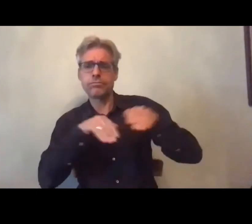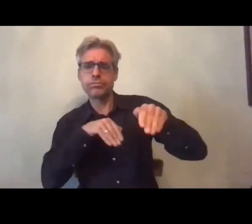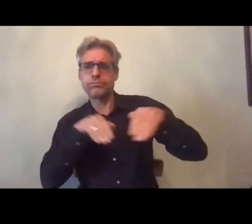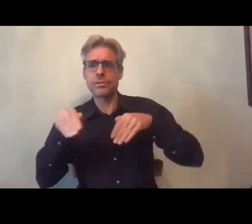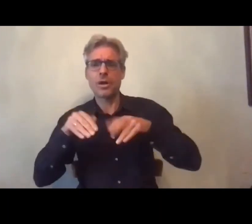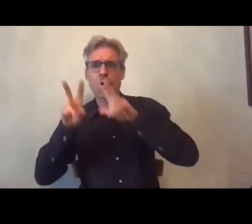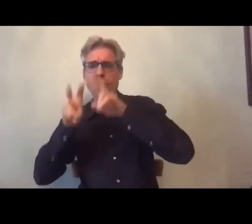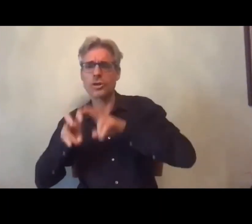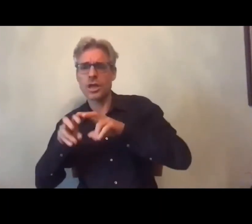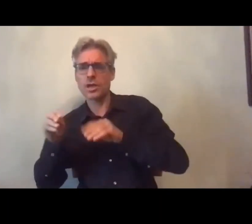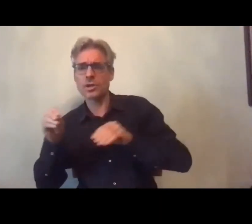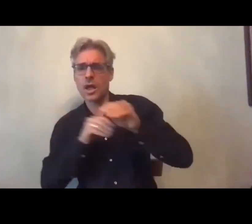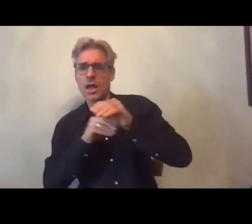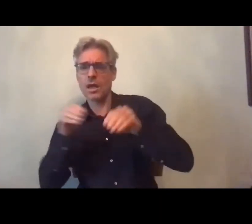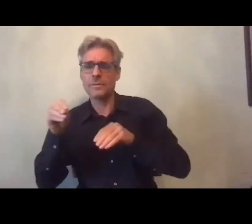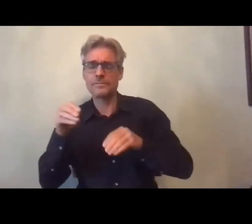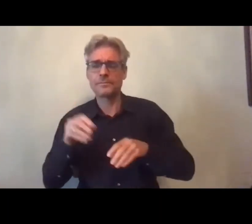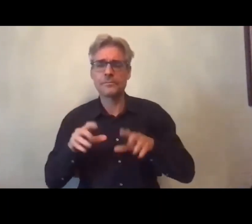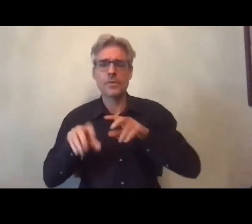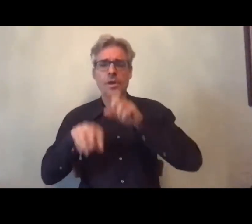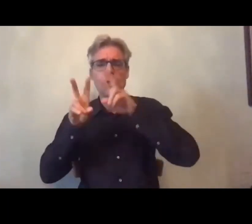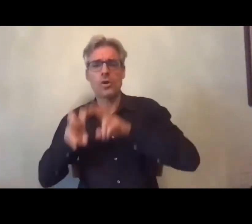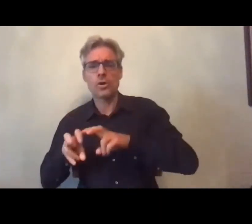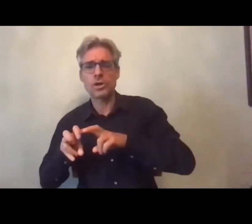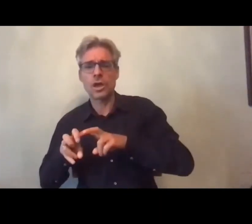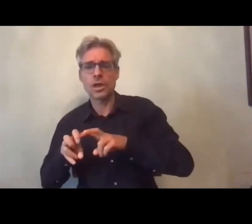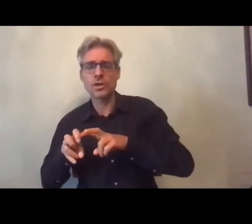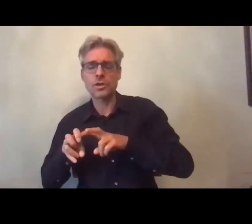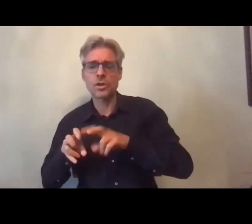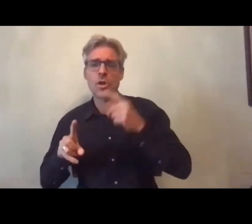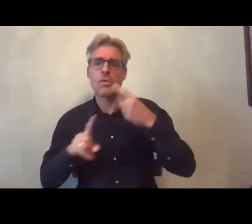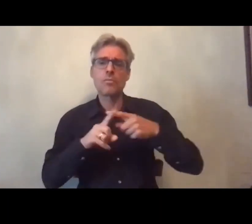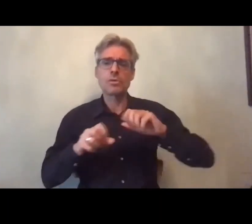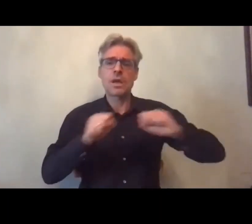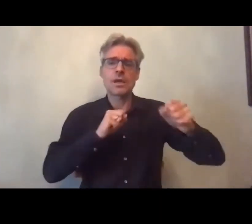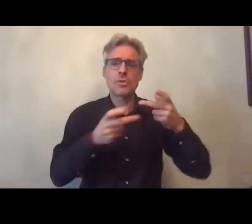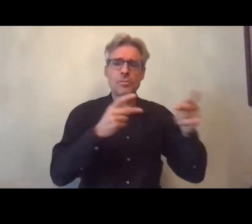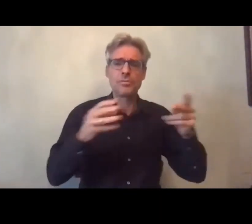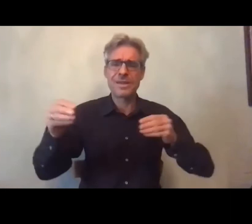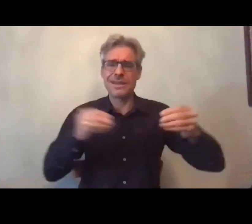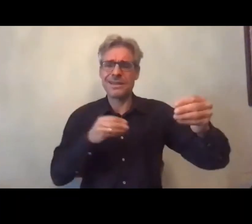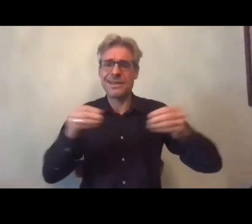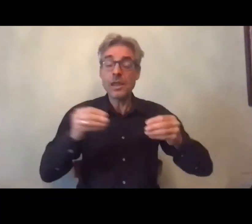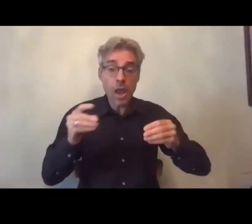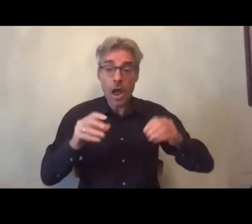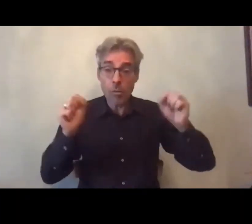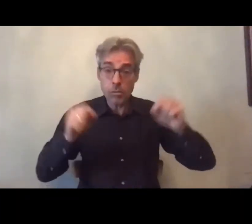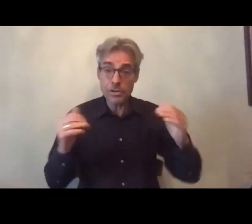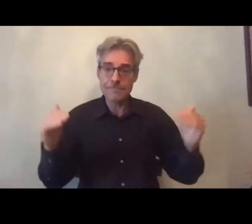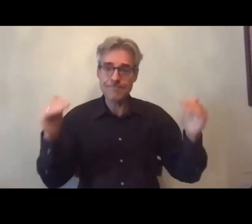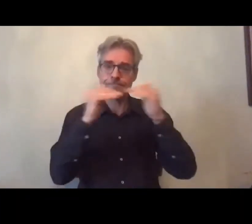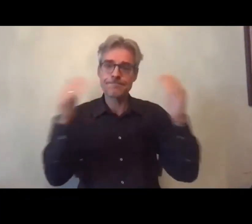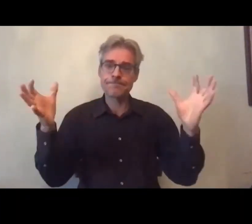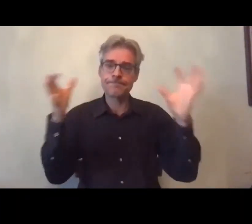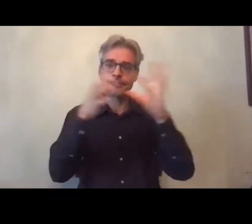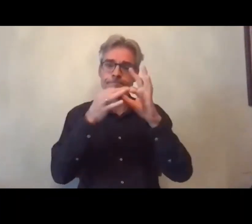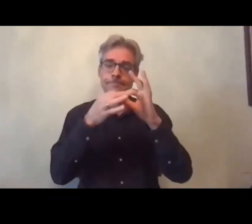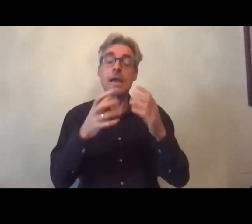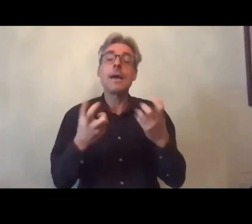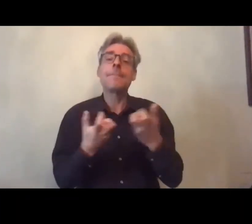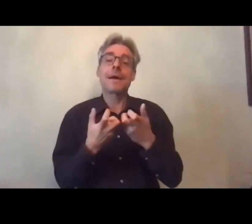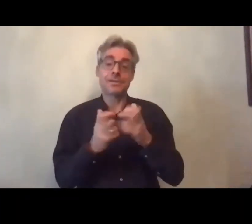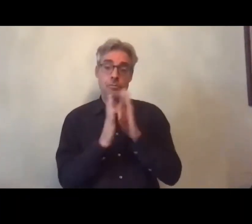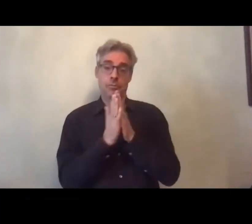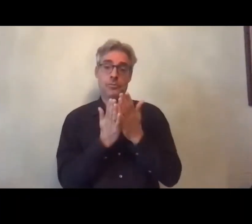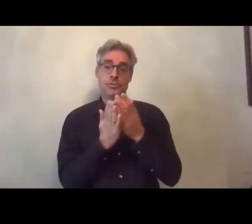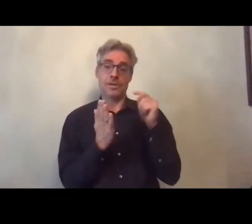le temps de la recherche et le temps de l'action publique par exemple pour cet ouvrage on avait eu une démarche